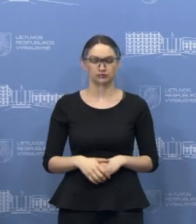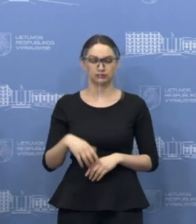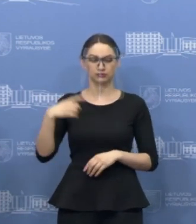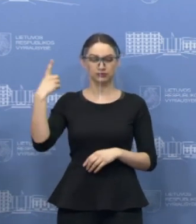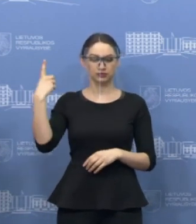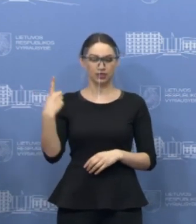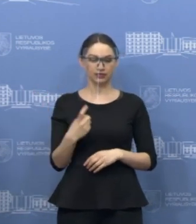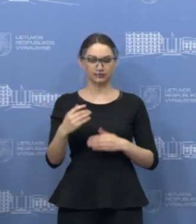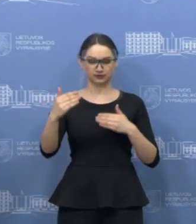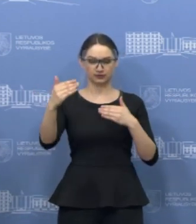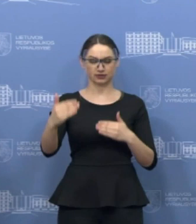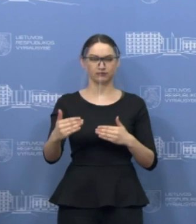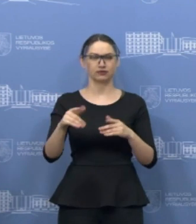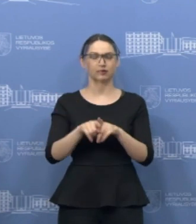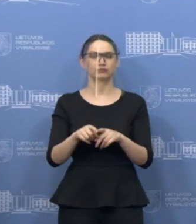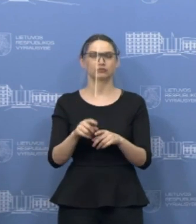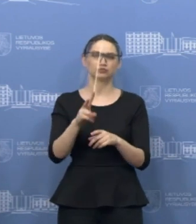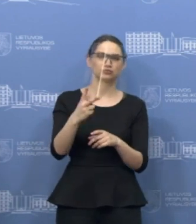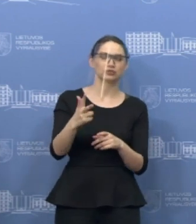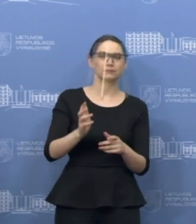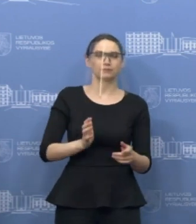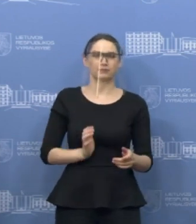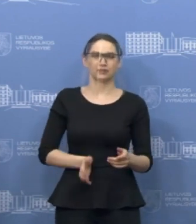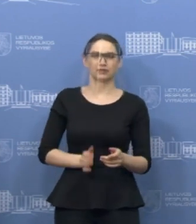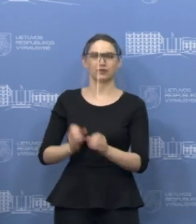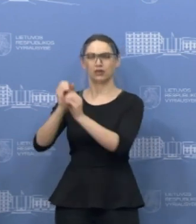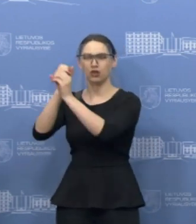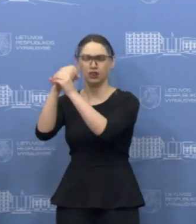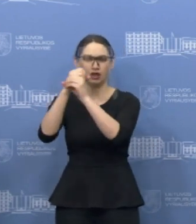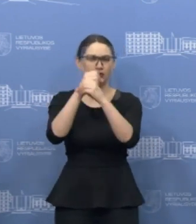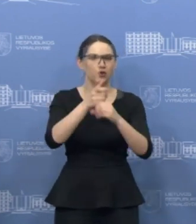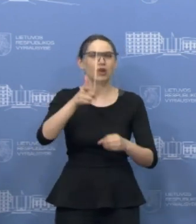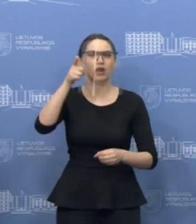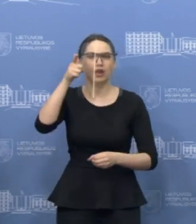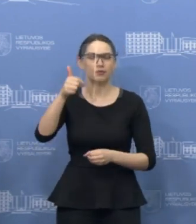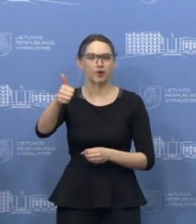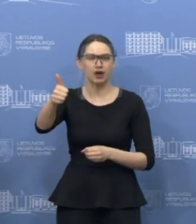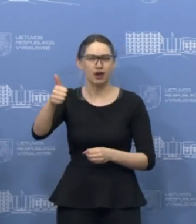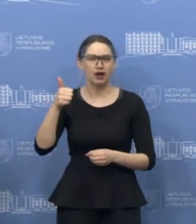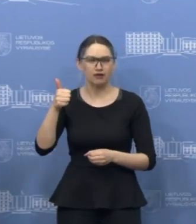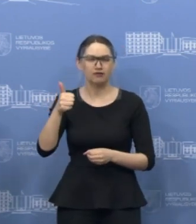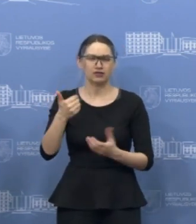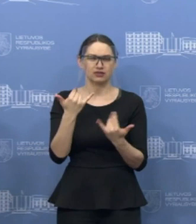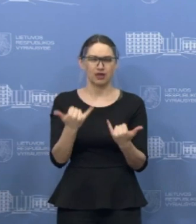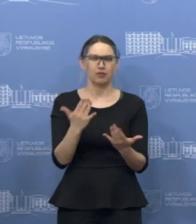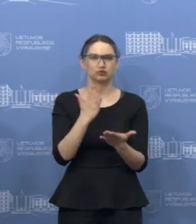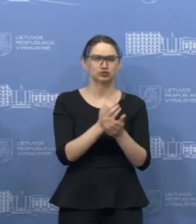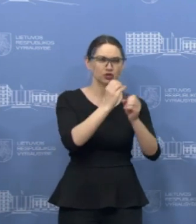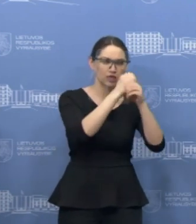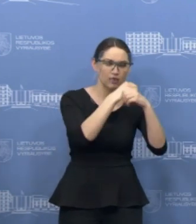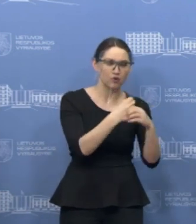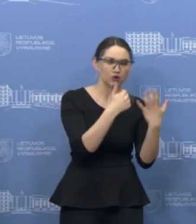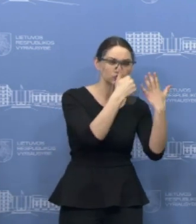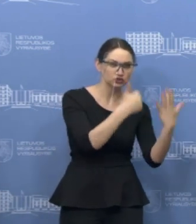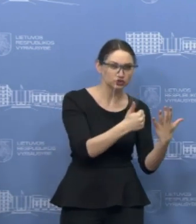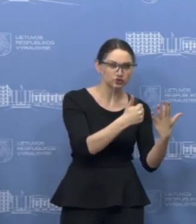turėtų pradėti veikti keletas privačių laboratorijų, taip mes išplėsime savo skaičių nuo dabar turimų